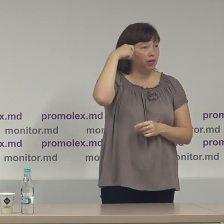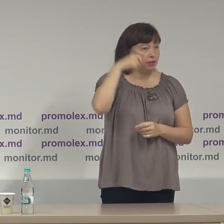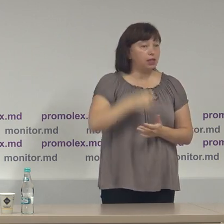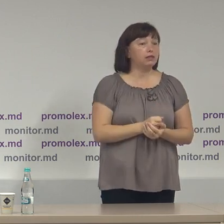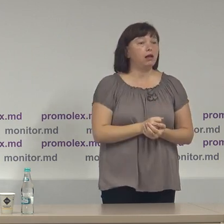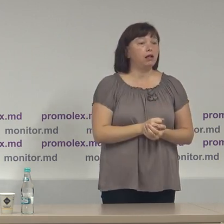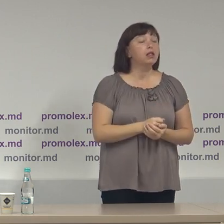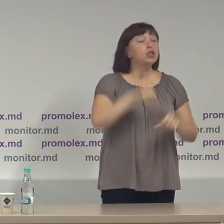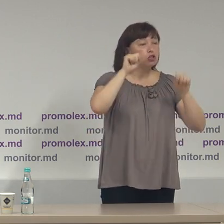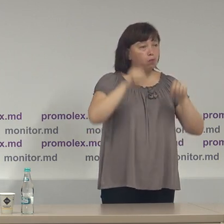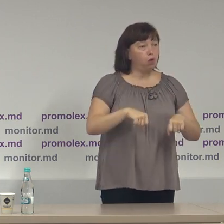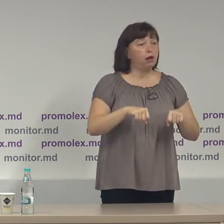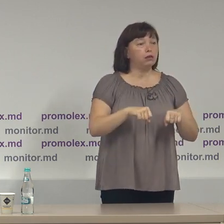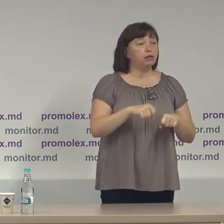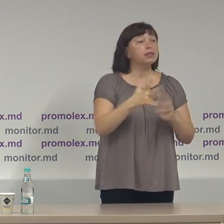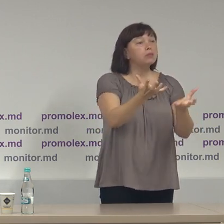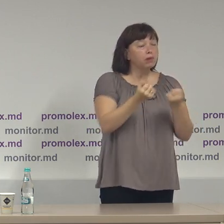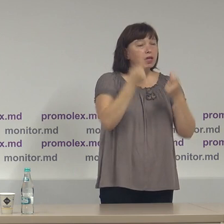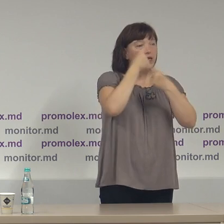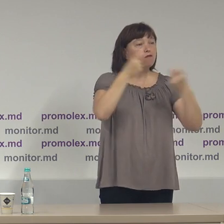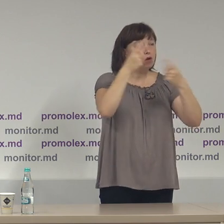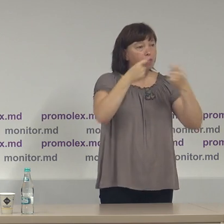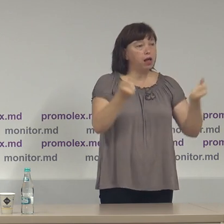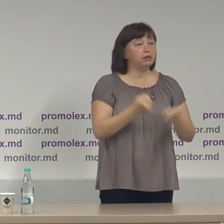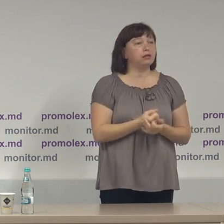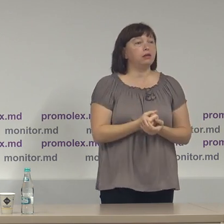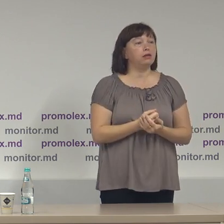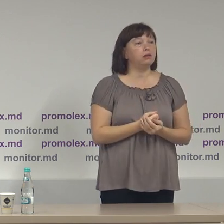să poată să primească informații